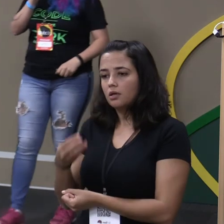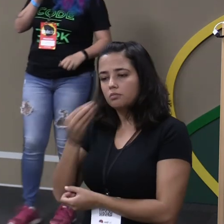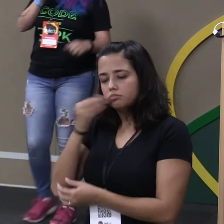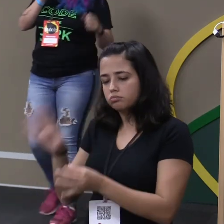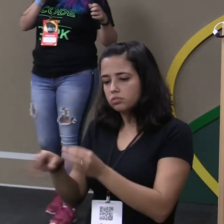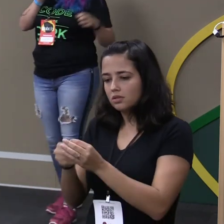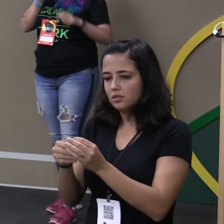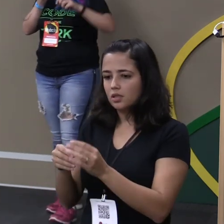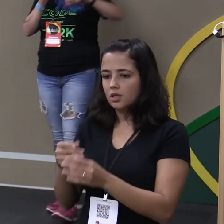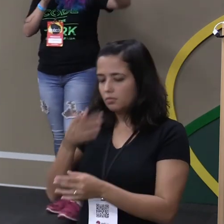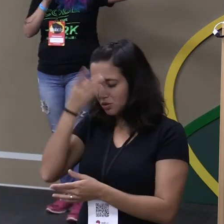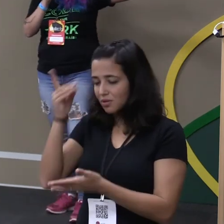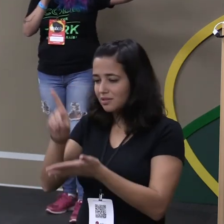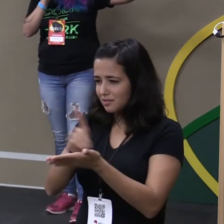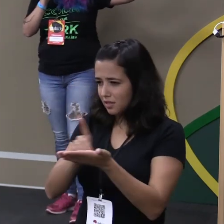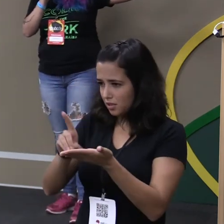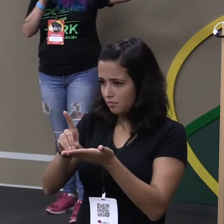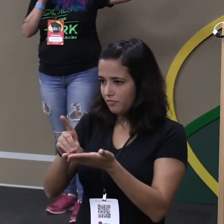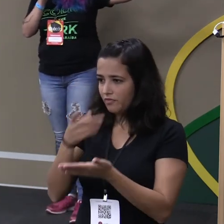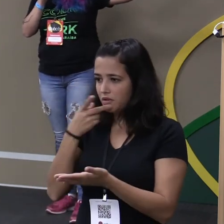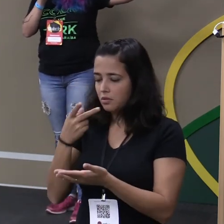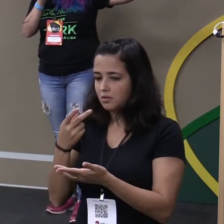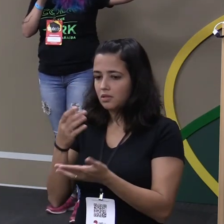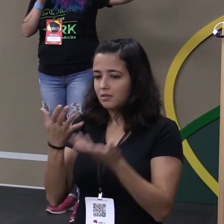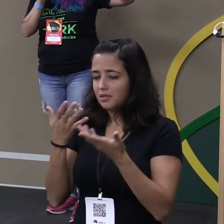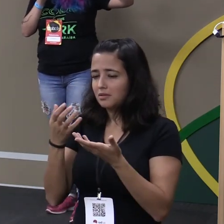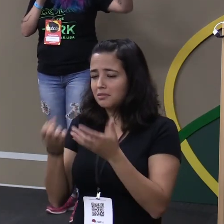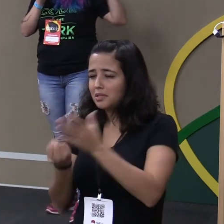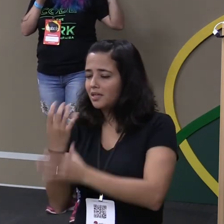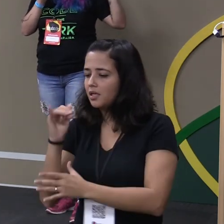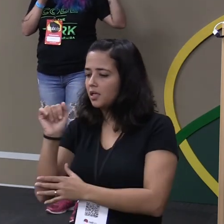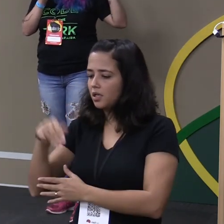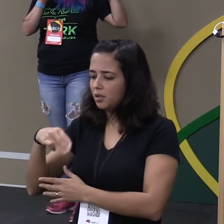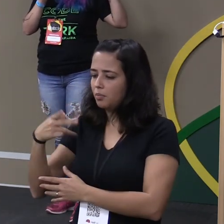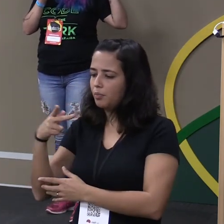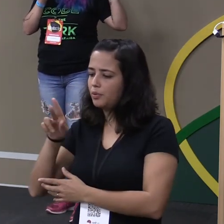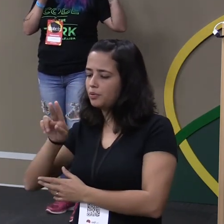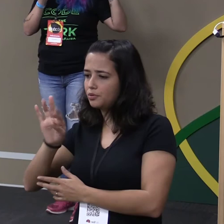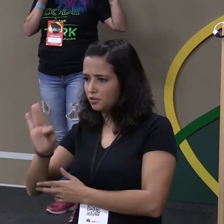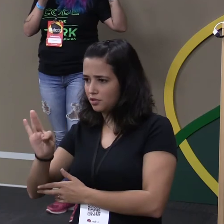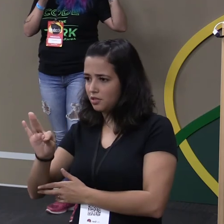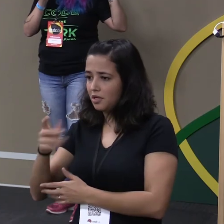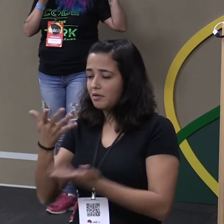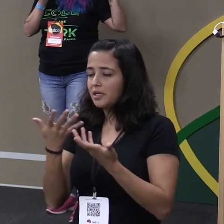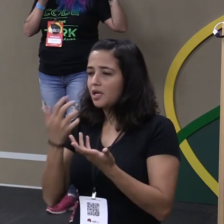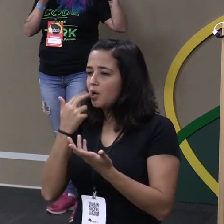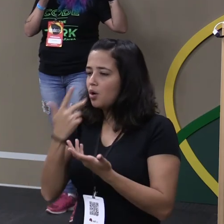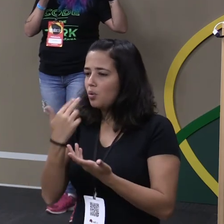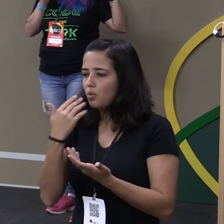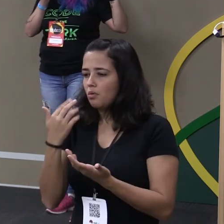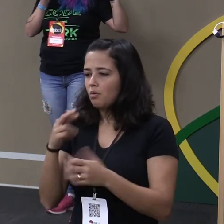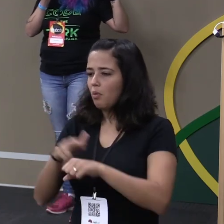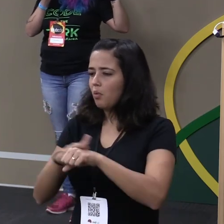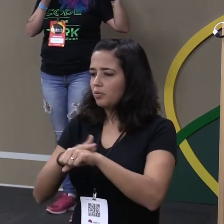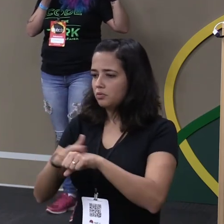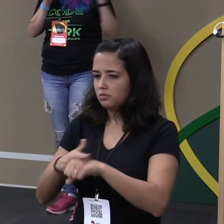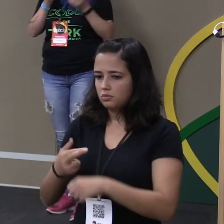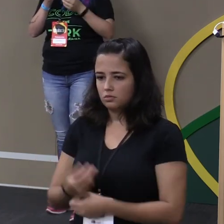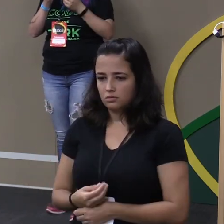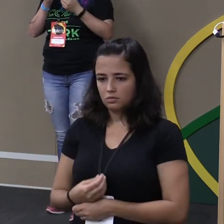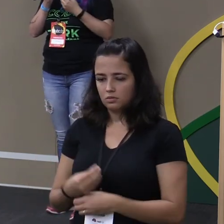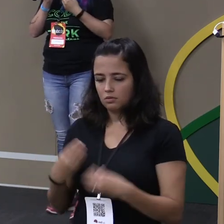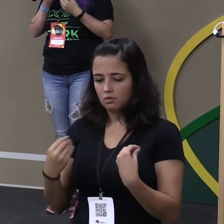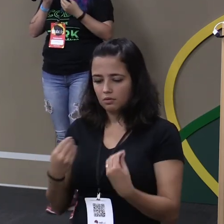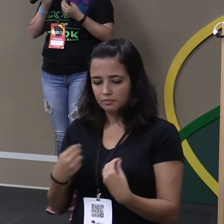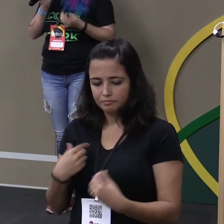aí o designer falou assim ah mas eu queria esse input aqui queria que ele fosse o label fosse roxo gente eu